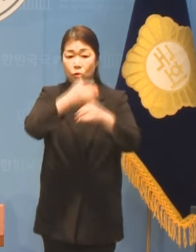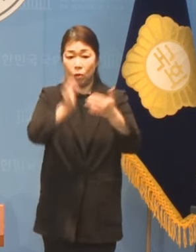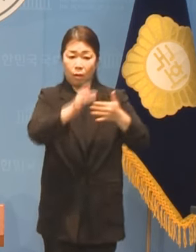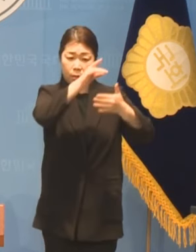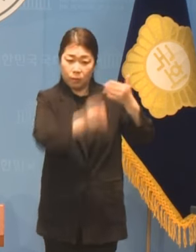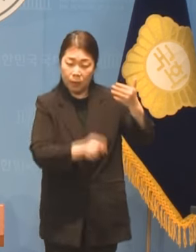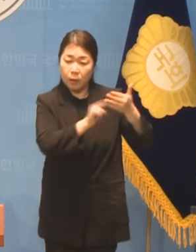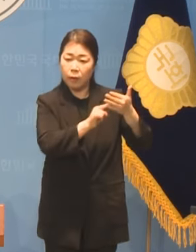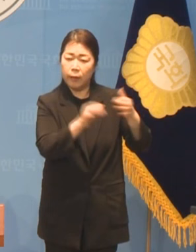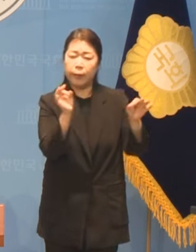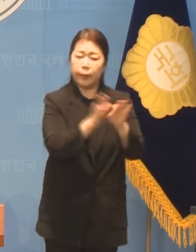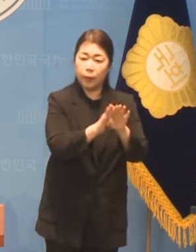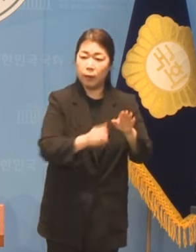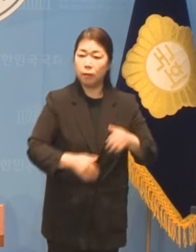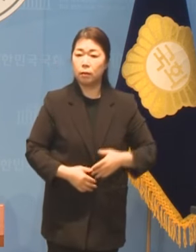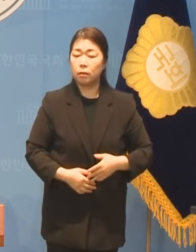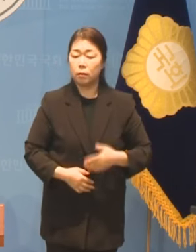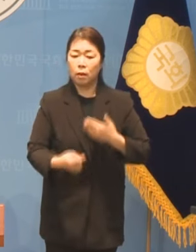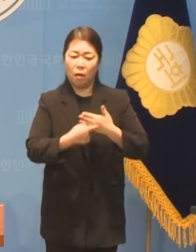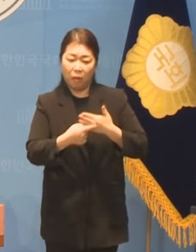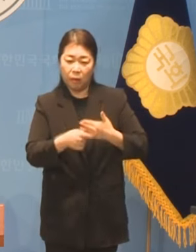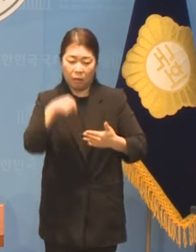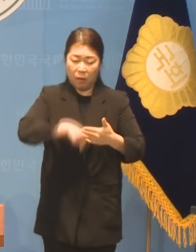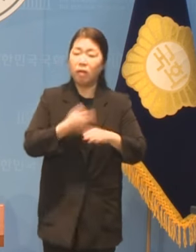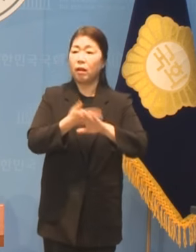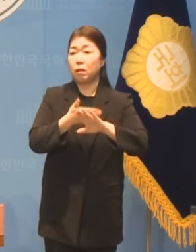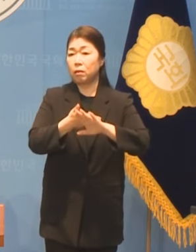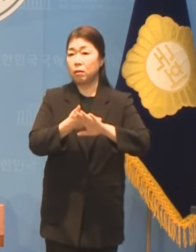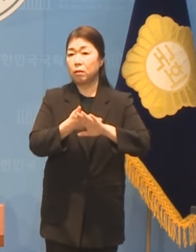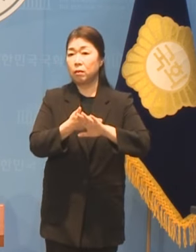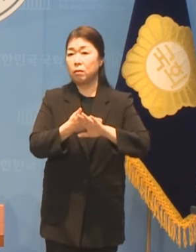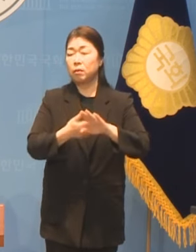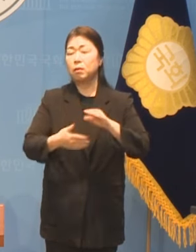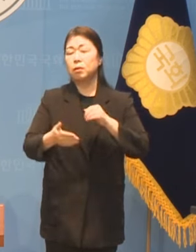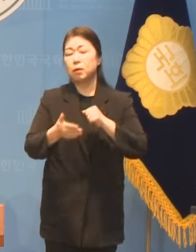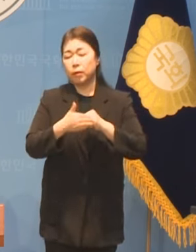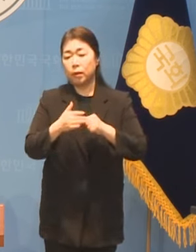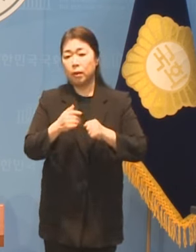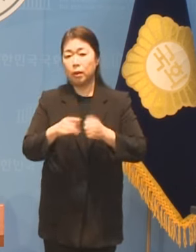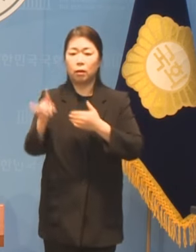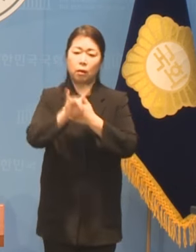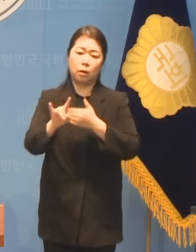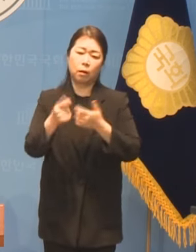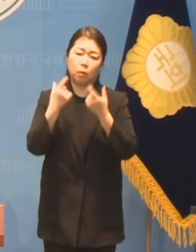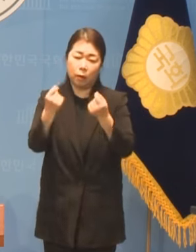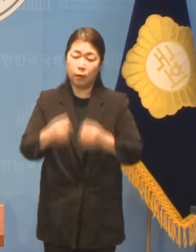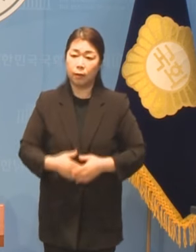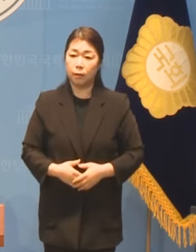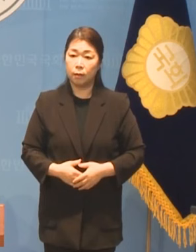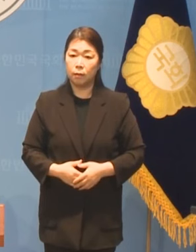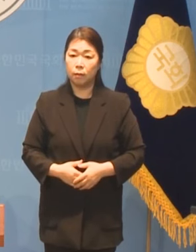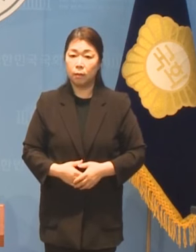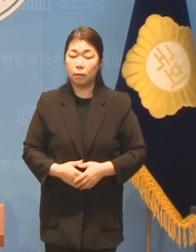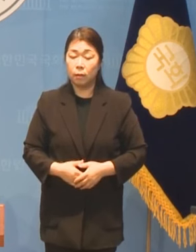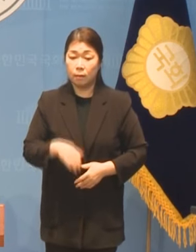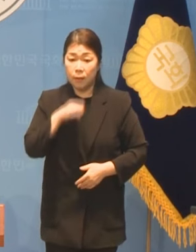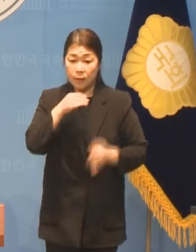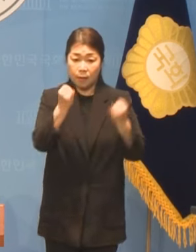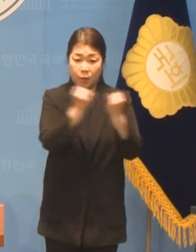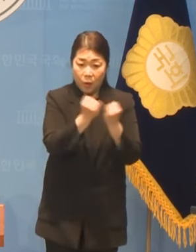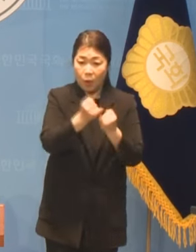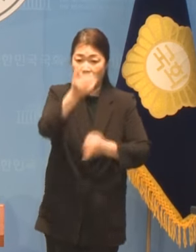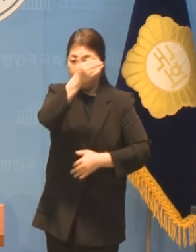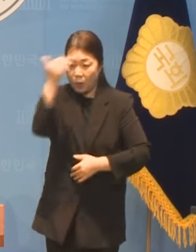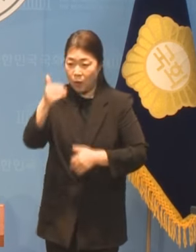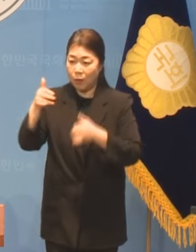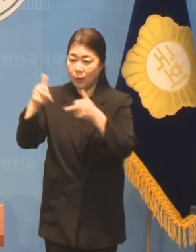남은 정당에 더불어라는 말은 원산지를 속이는 표시와 도 구색 맞추기 구색 위한 여성과 청년